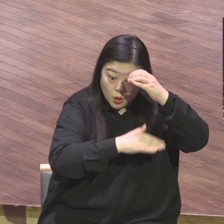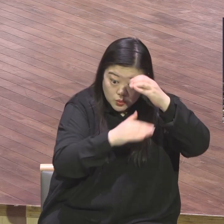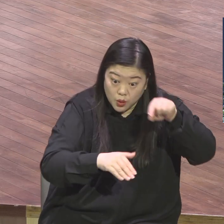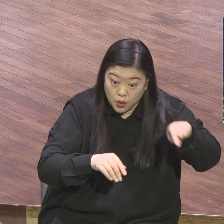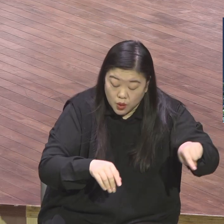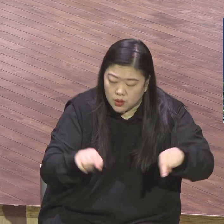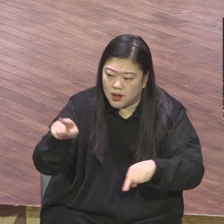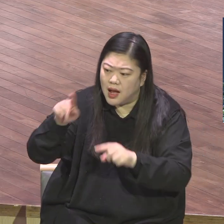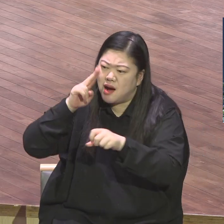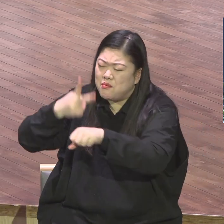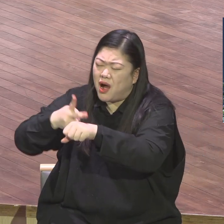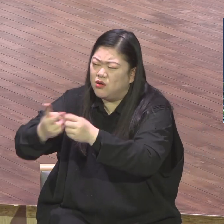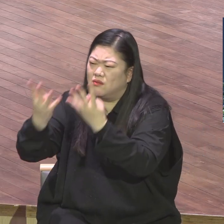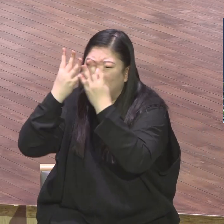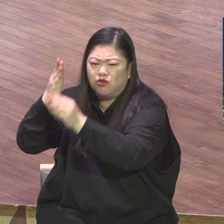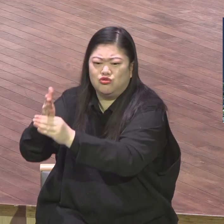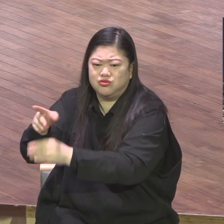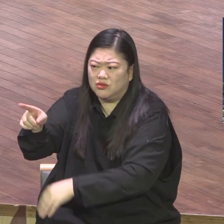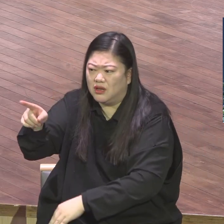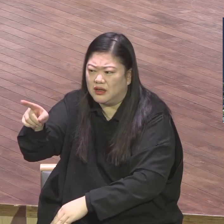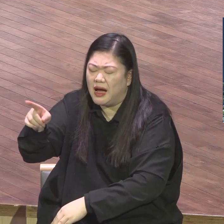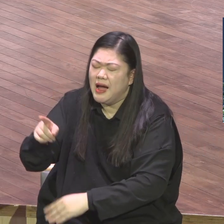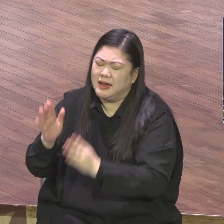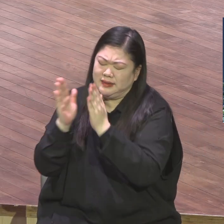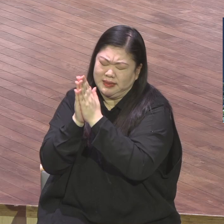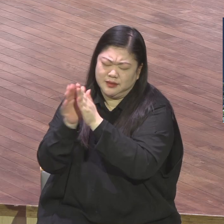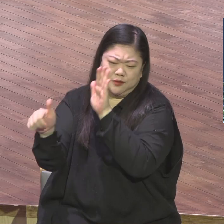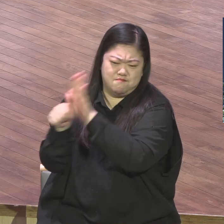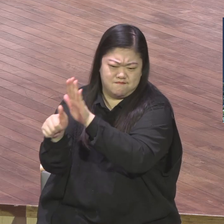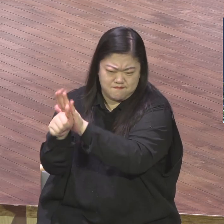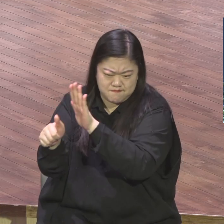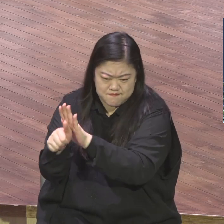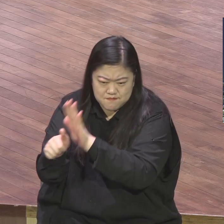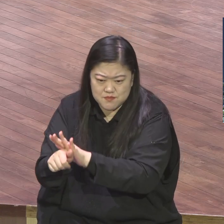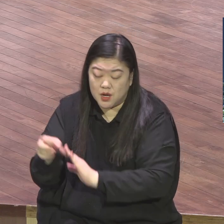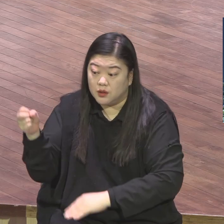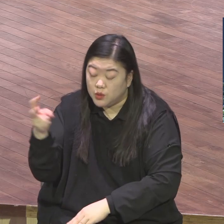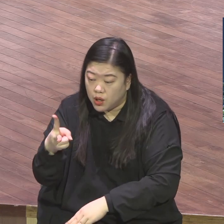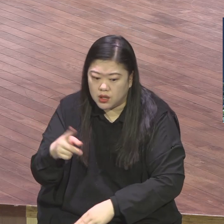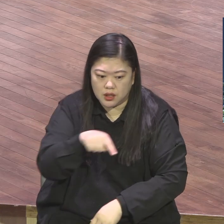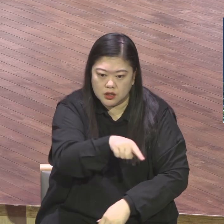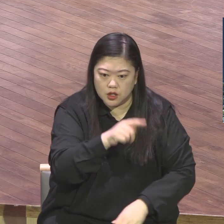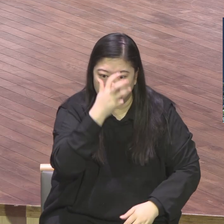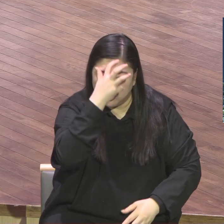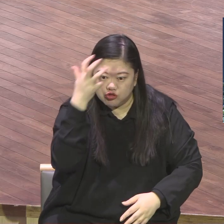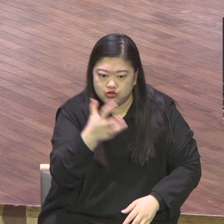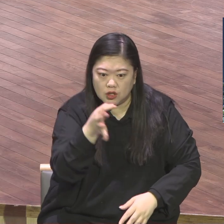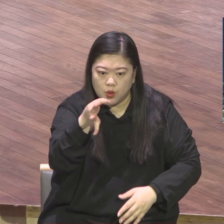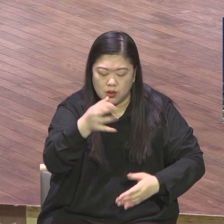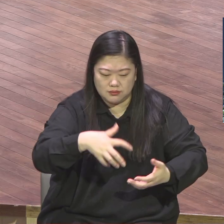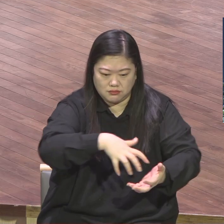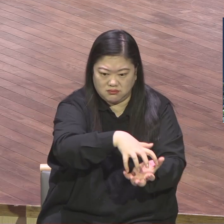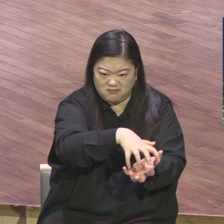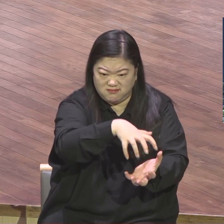기도를 했고 그리고 바울이 보금 증가한 데 필요한 중요한 성교 후원금을 계속해서 다 감당했다는 것입니다.